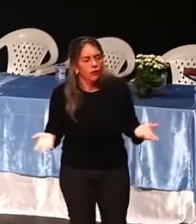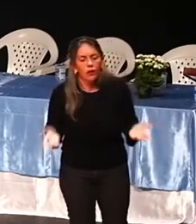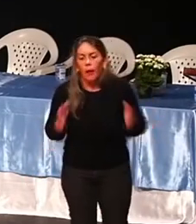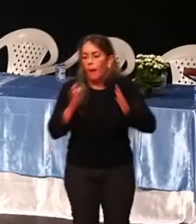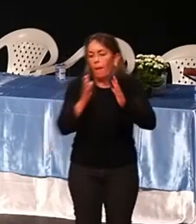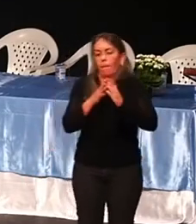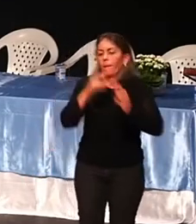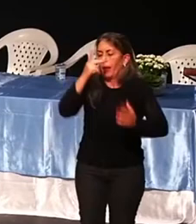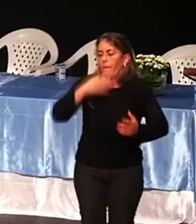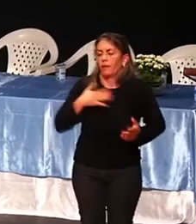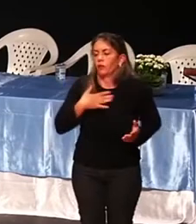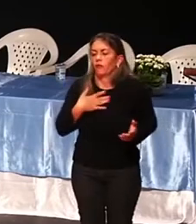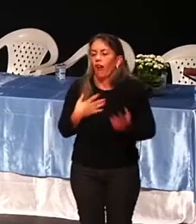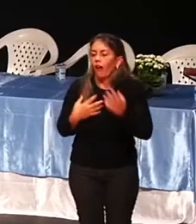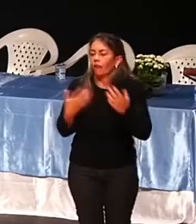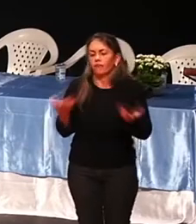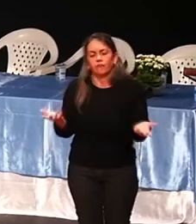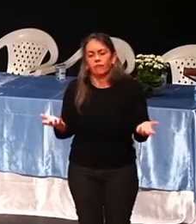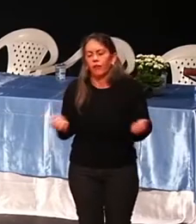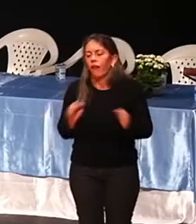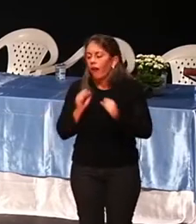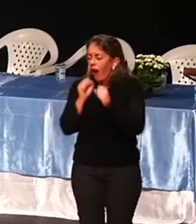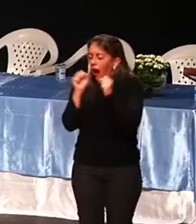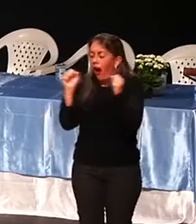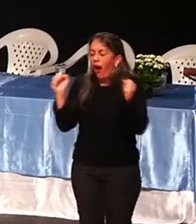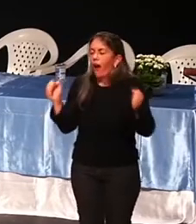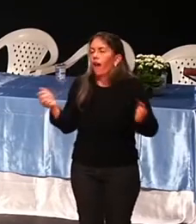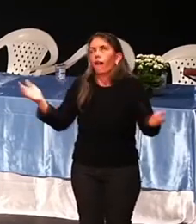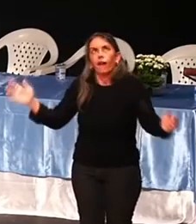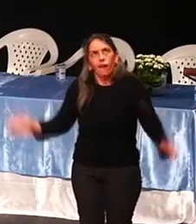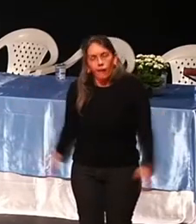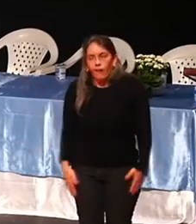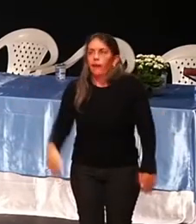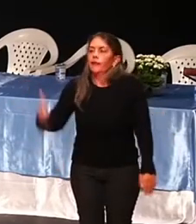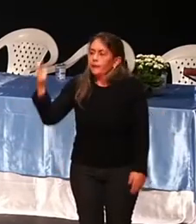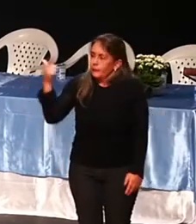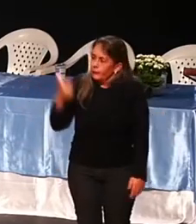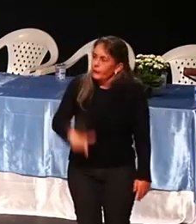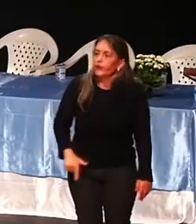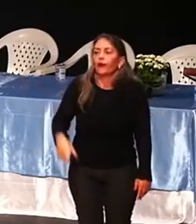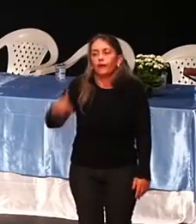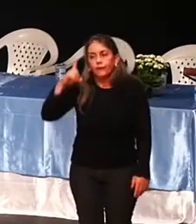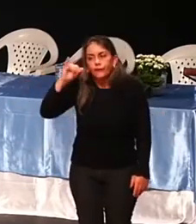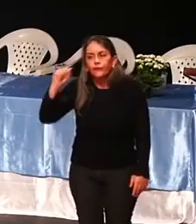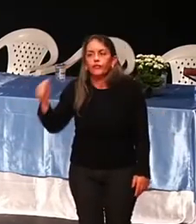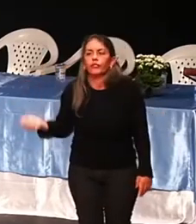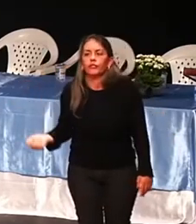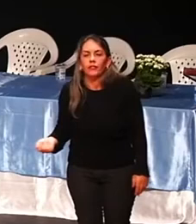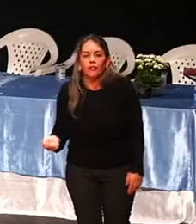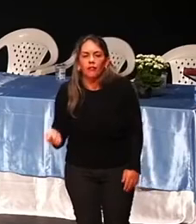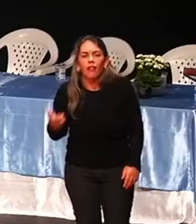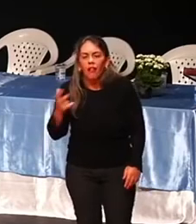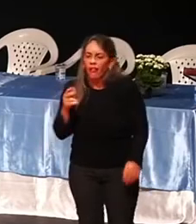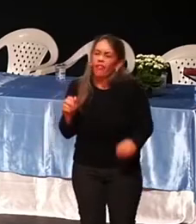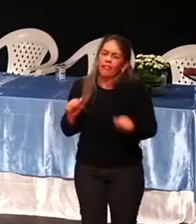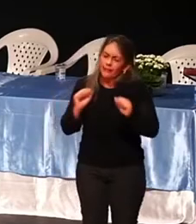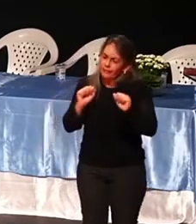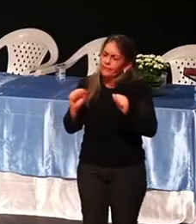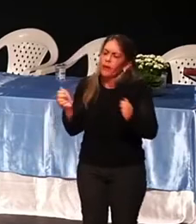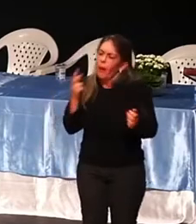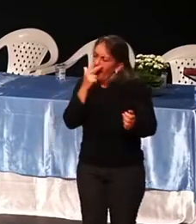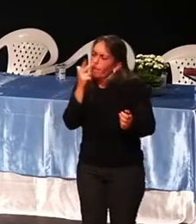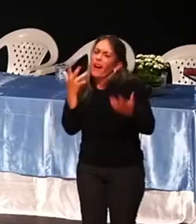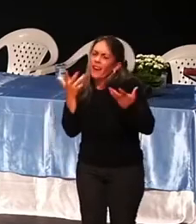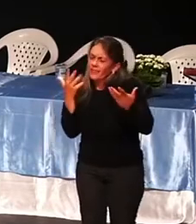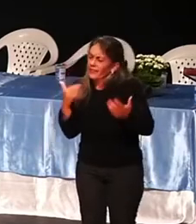próprio. Acorda e já fala assim, mais um dia. Essa devia morrer dormindo. Porque reclama de mais